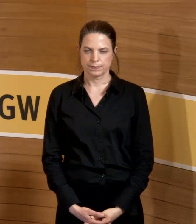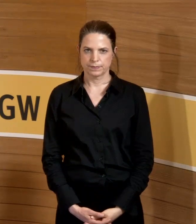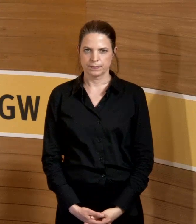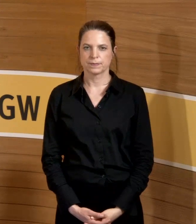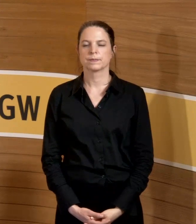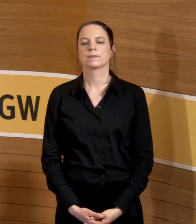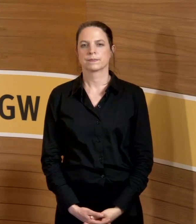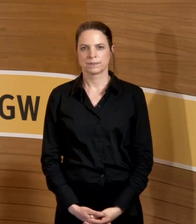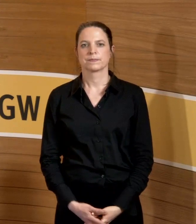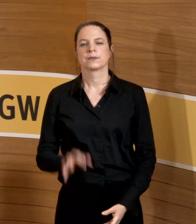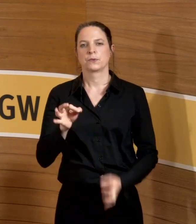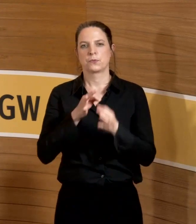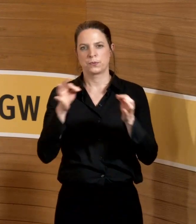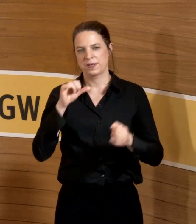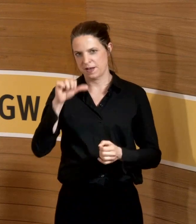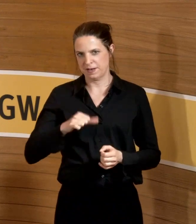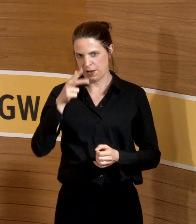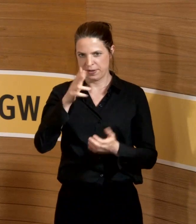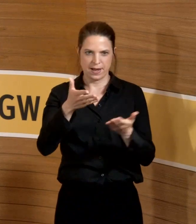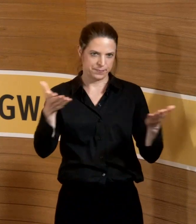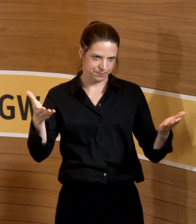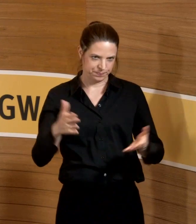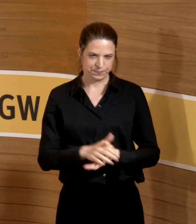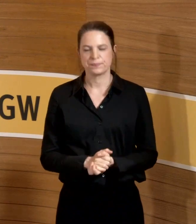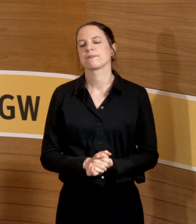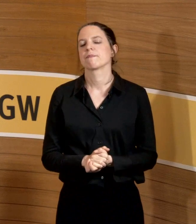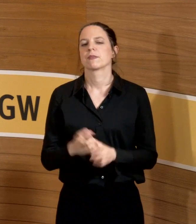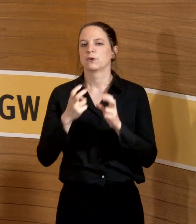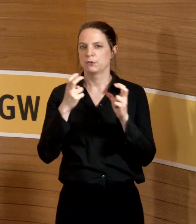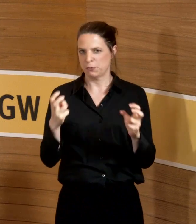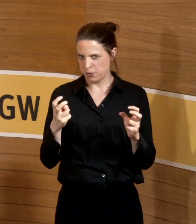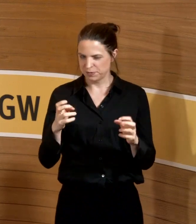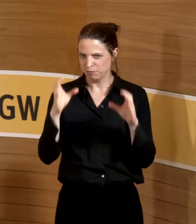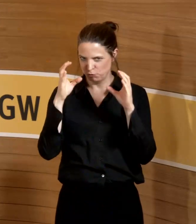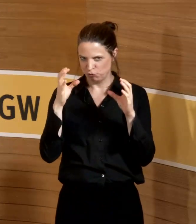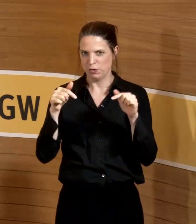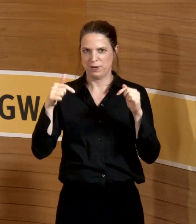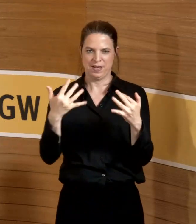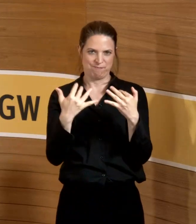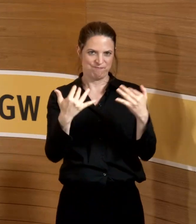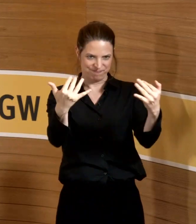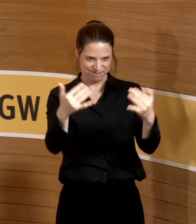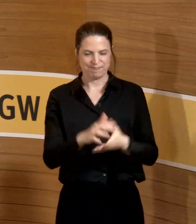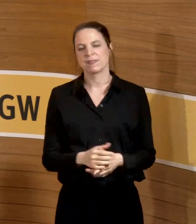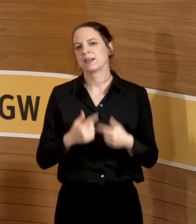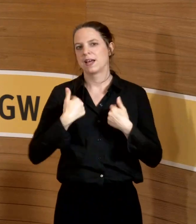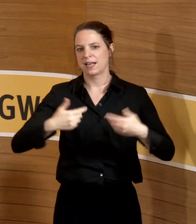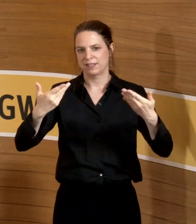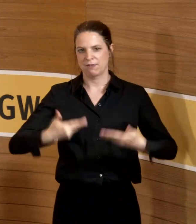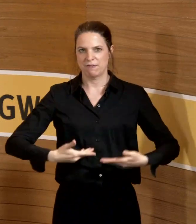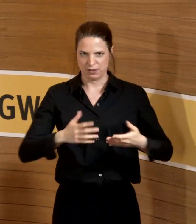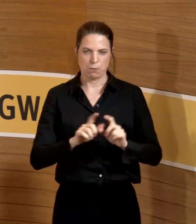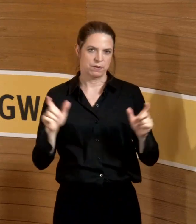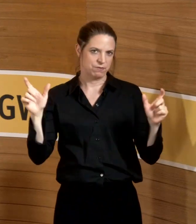Guten Tag, meine Damen und Herren, an den Bildschirmen und auch hier im Raum. Herzlich willkommen zu unserer